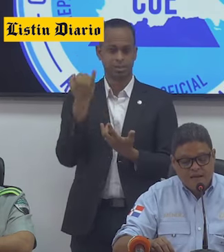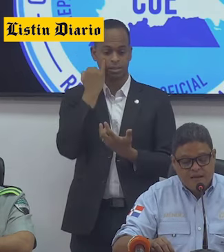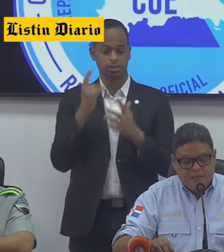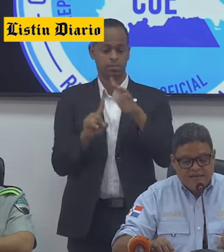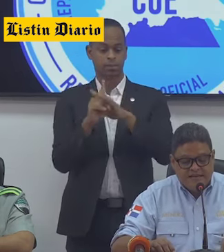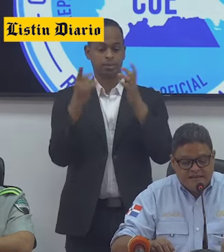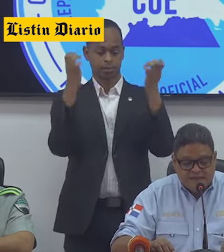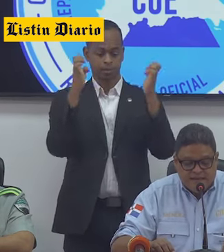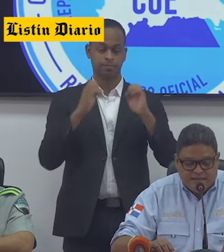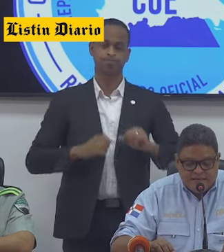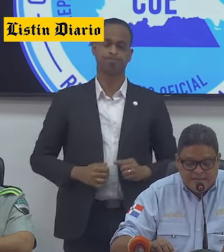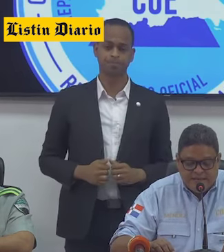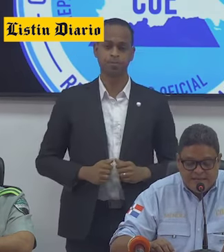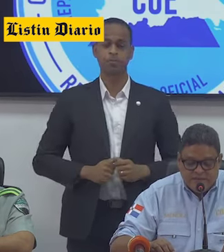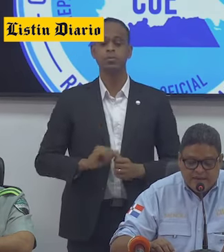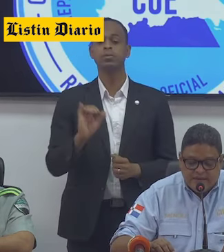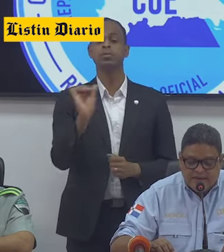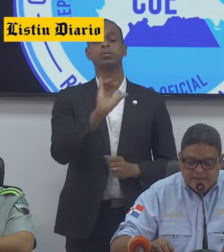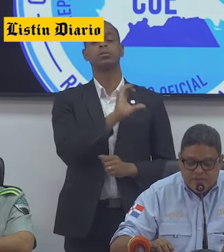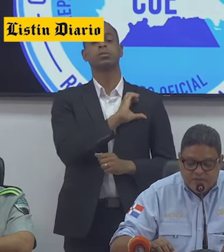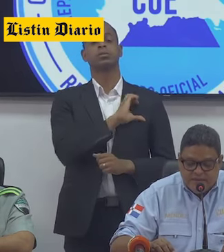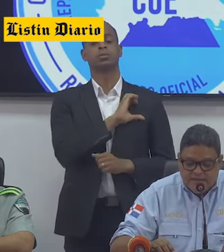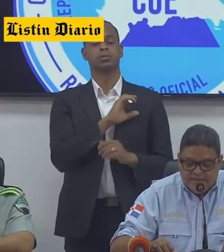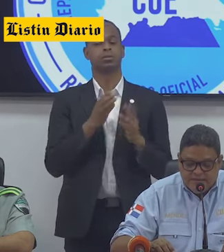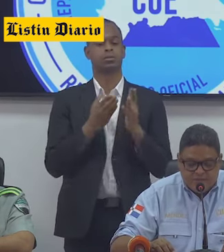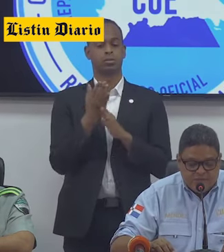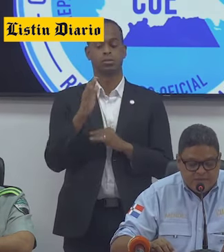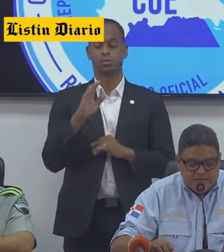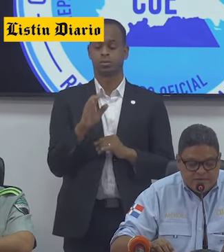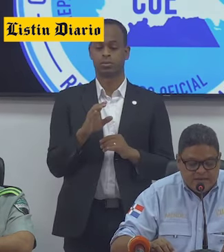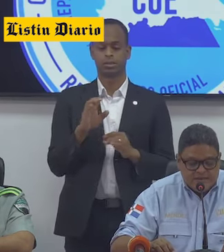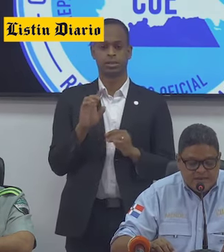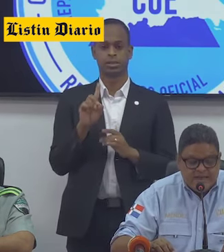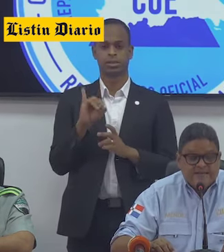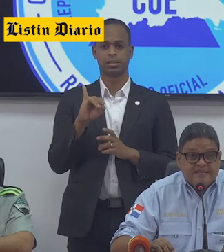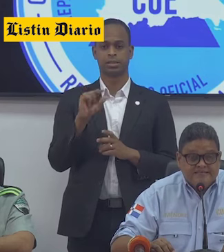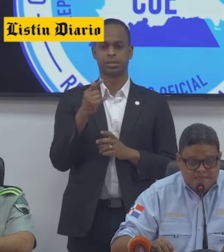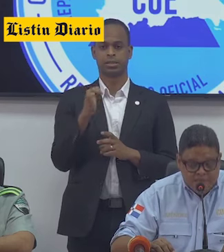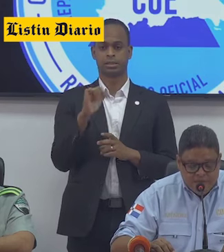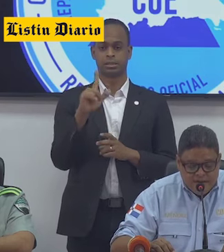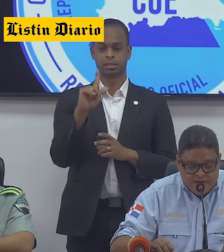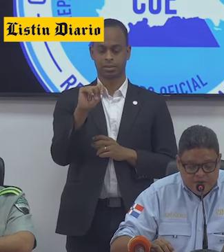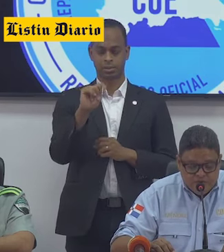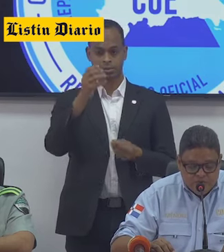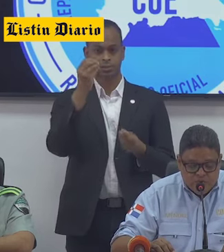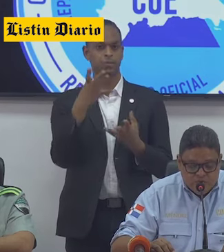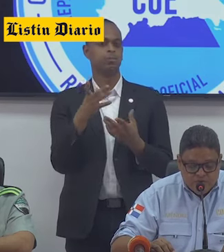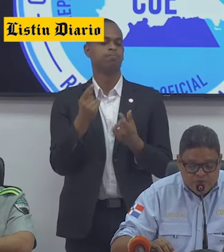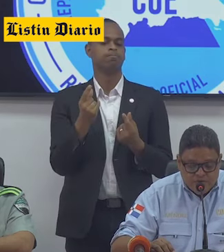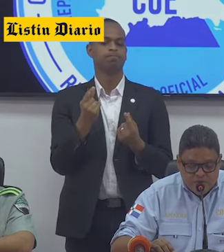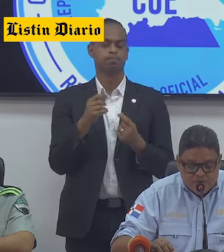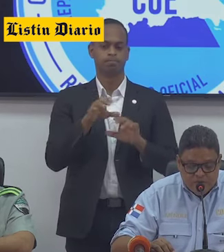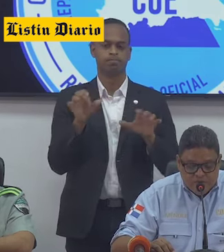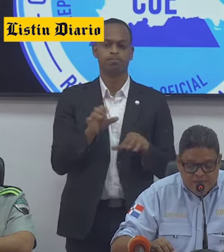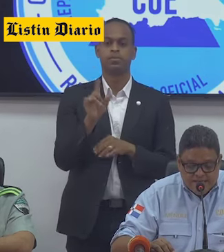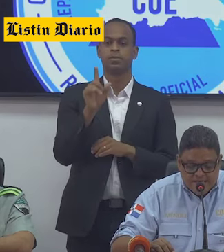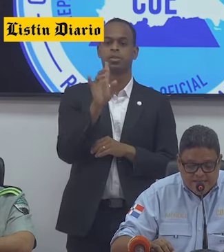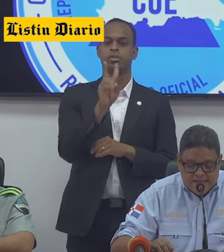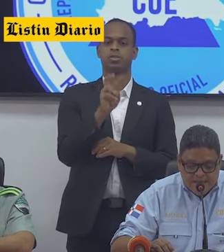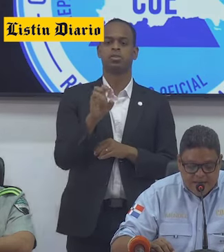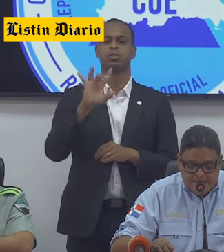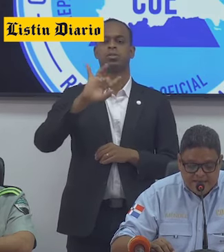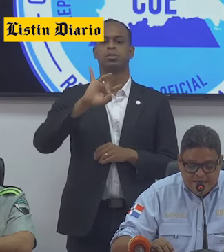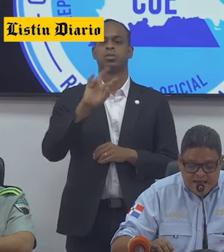La Policía Nacional, a través de la Dirección General de Seguridad de Tránsito y Transporte Terrestre, DGC, realizó 282